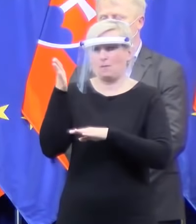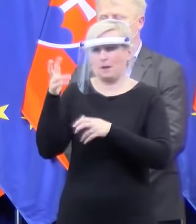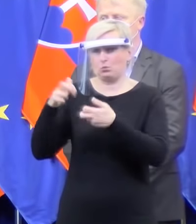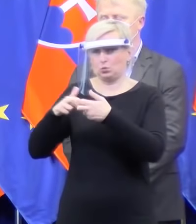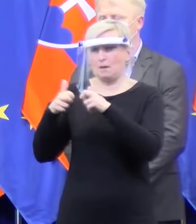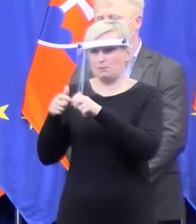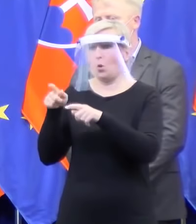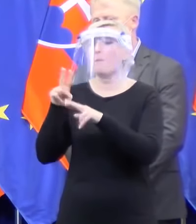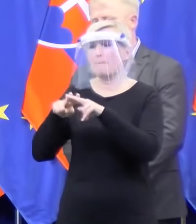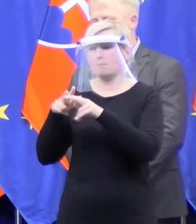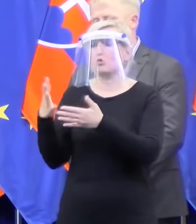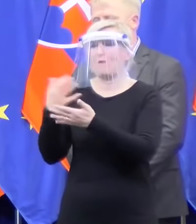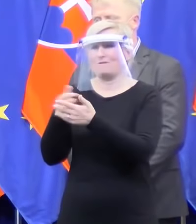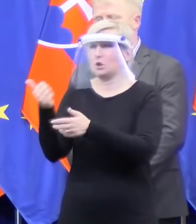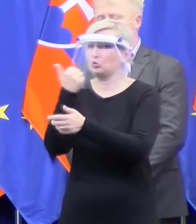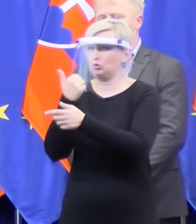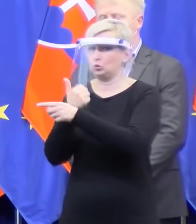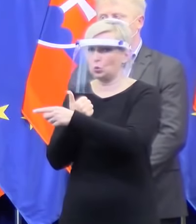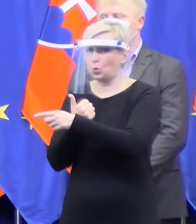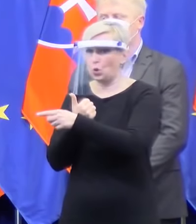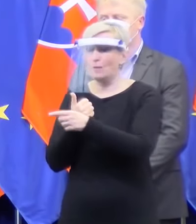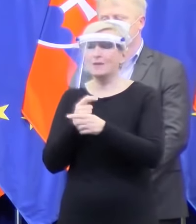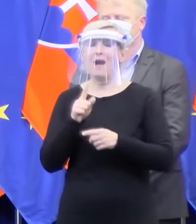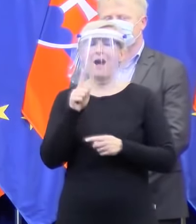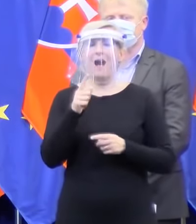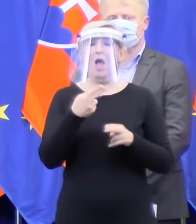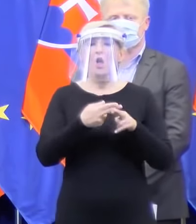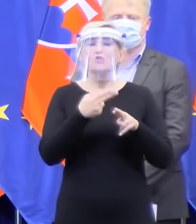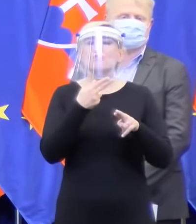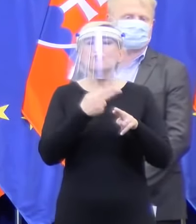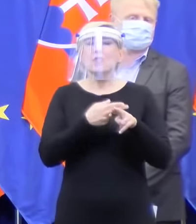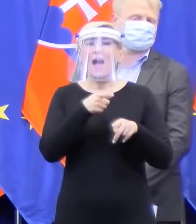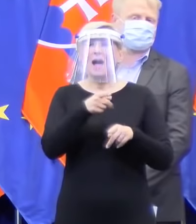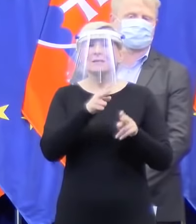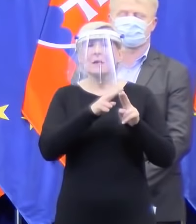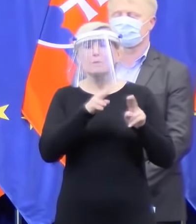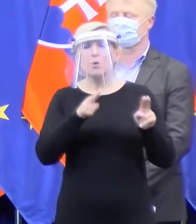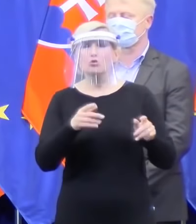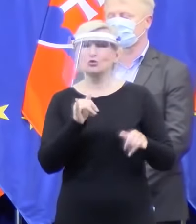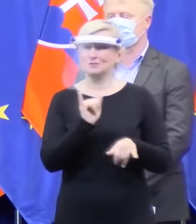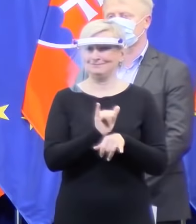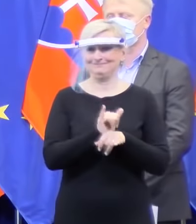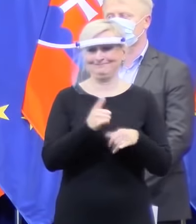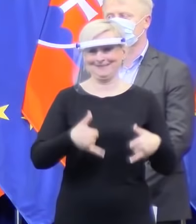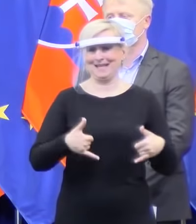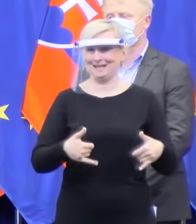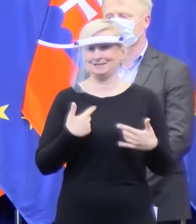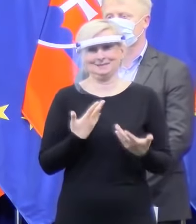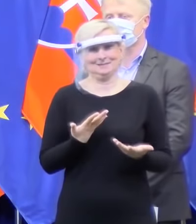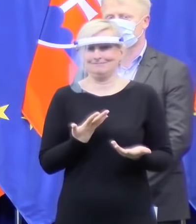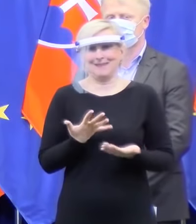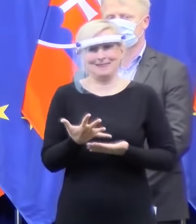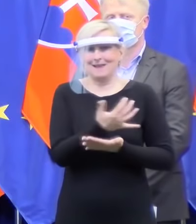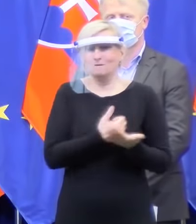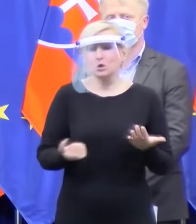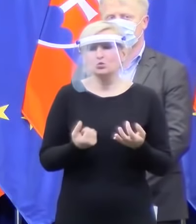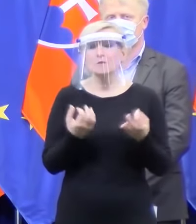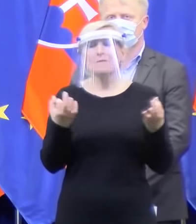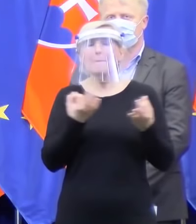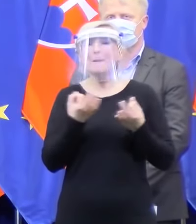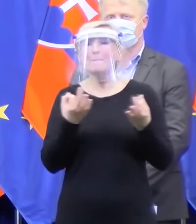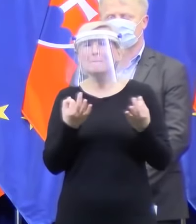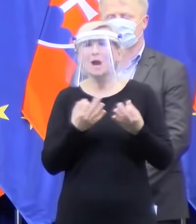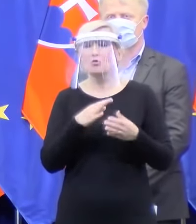sa zatiaľ nevyužíva, lebo zatiaľ tie instrukcie, ktoré idú smerom k tým odberným miestam, sú príliš striktné,